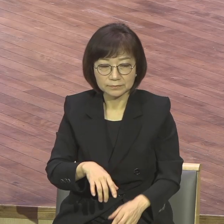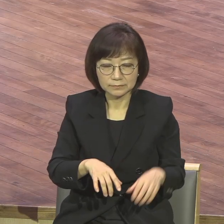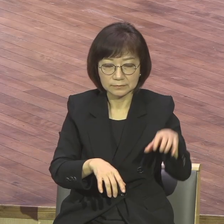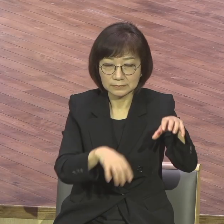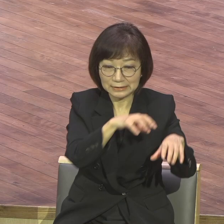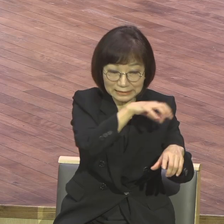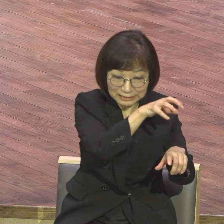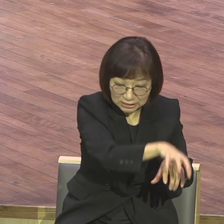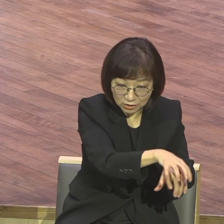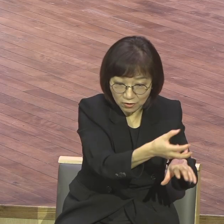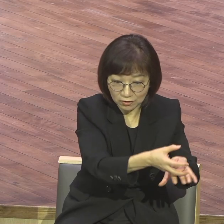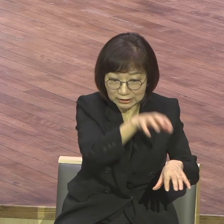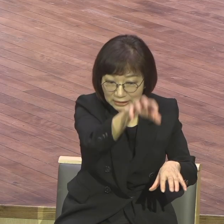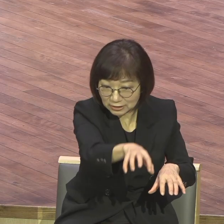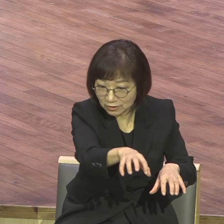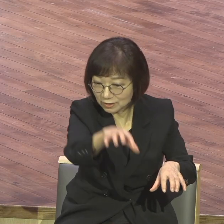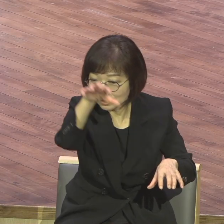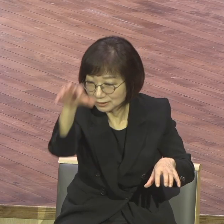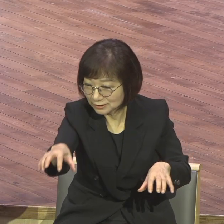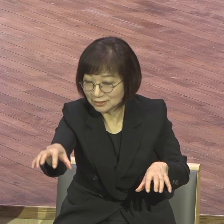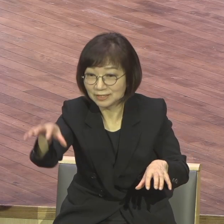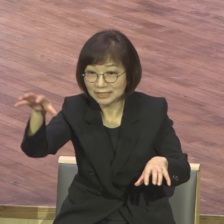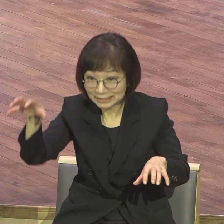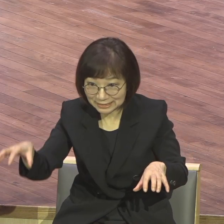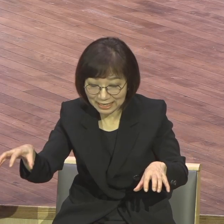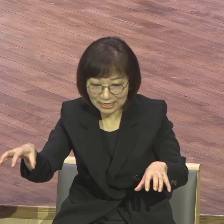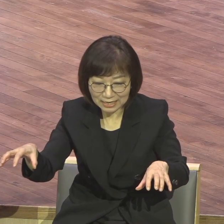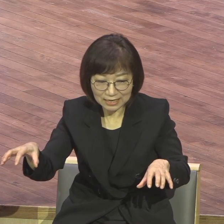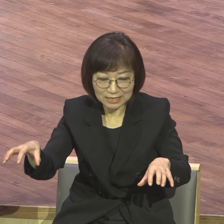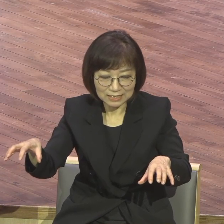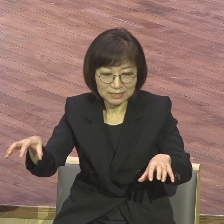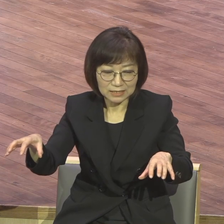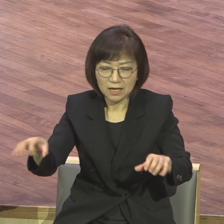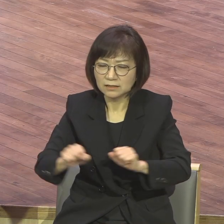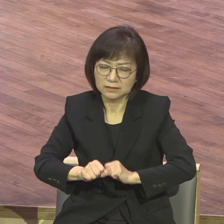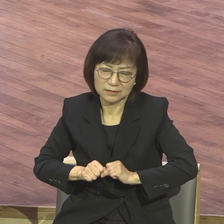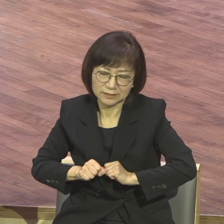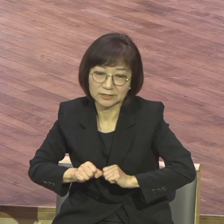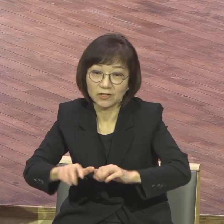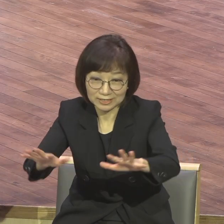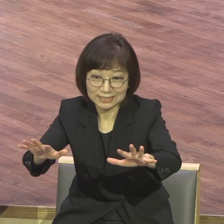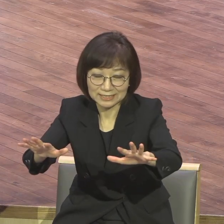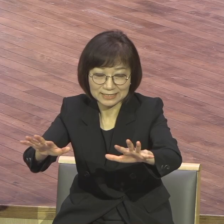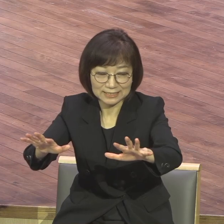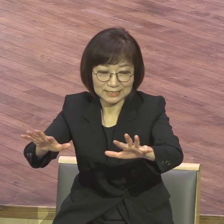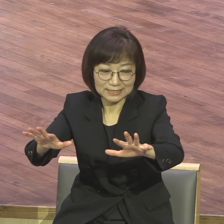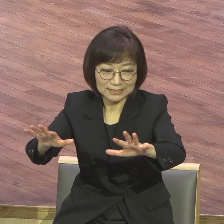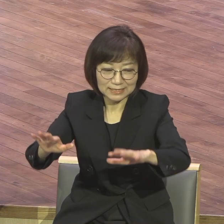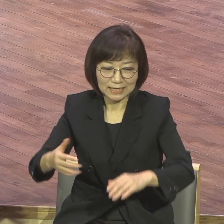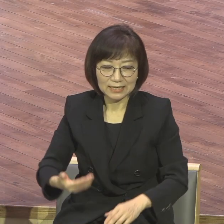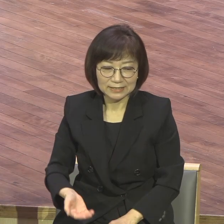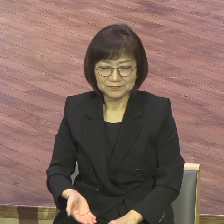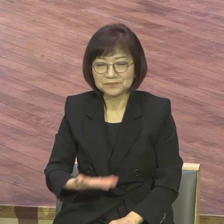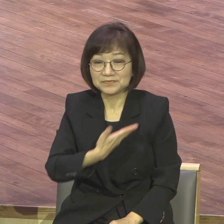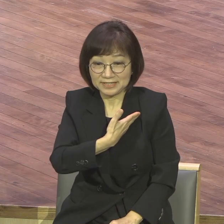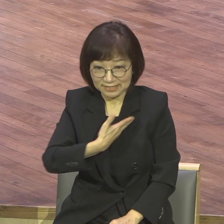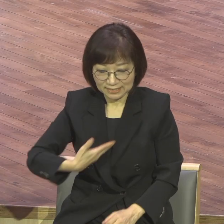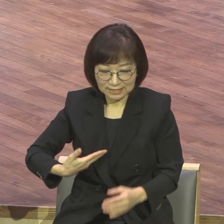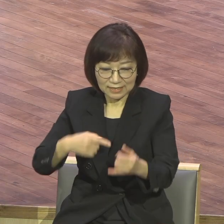아시아 바두니아 바두니아에 흩어져 있는 나그네들에게 편지를